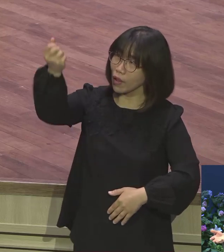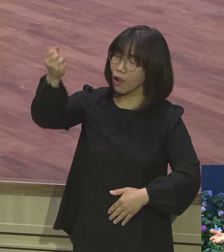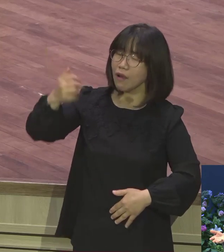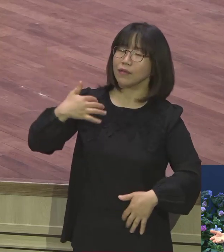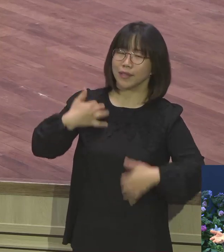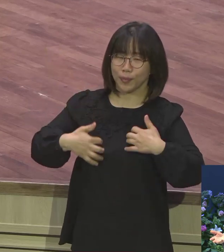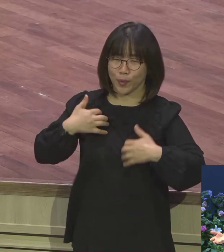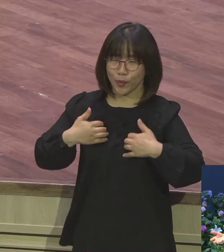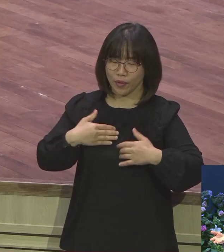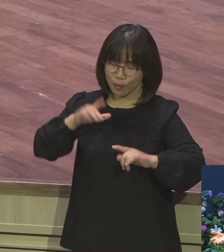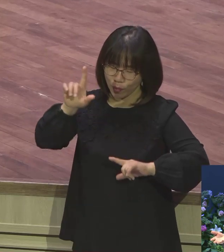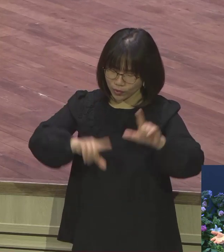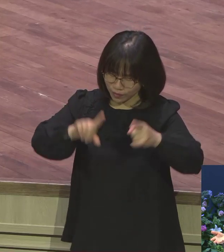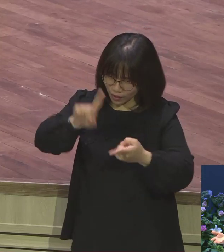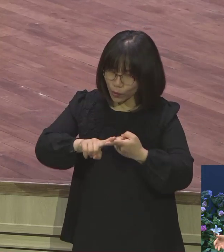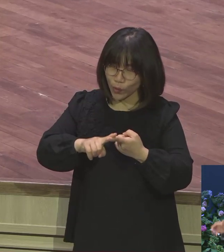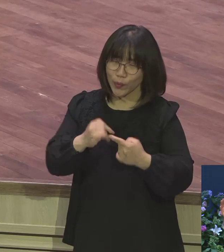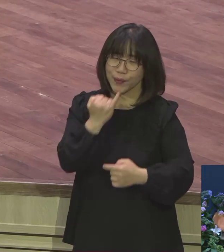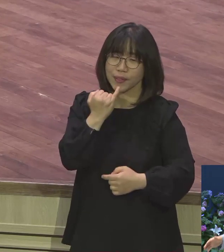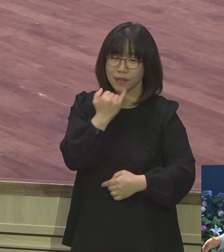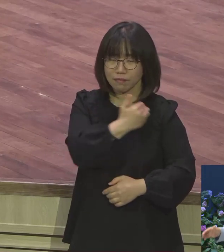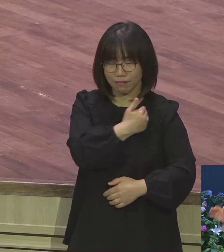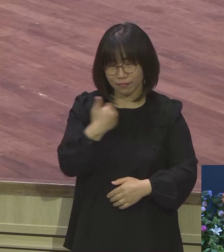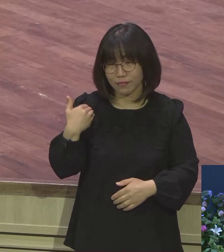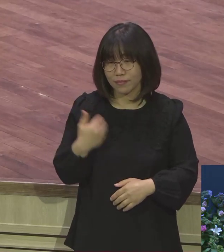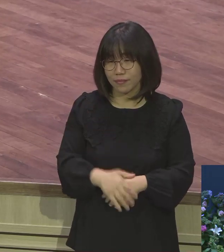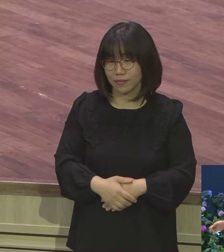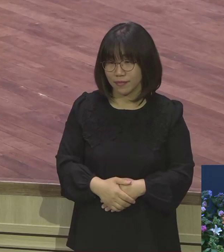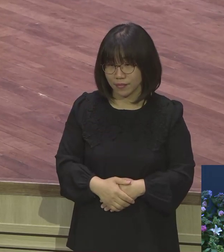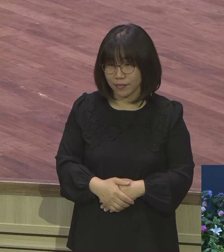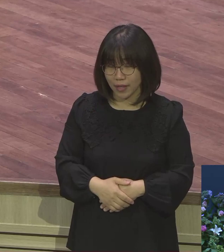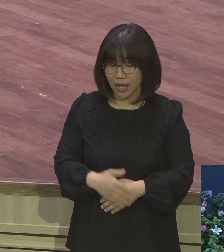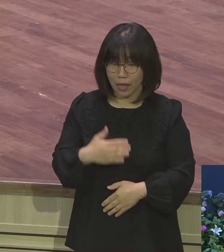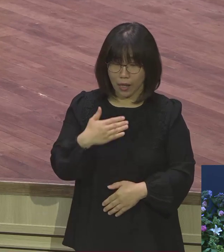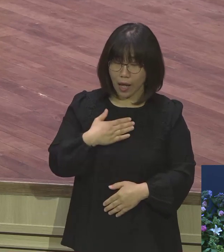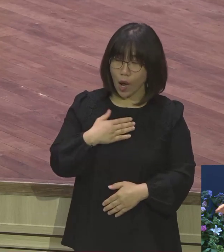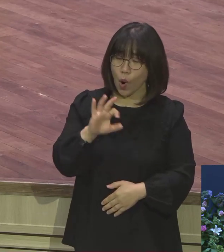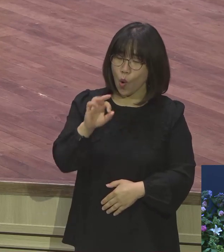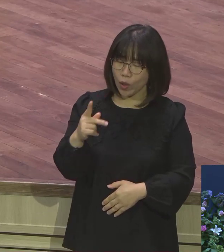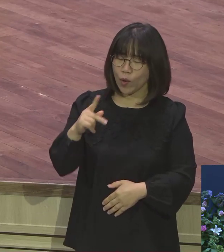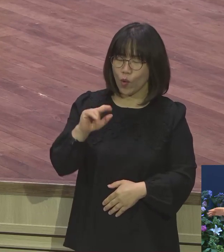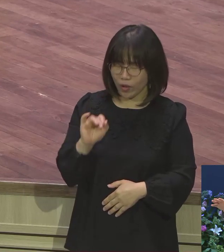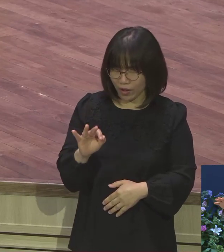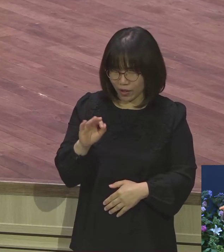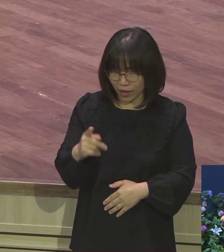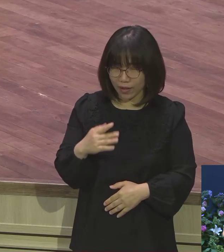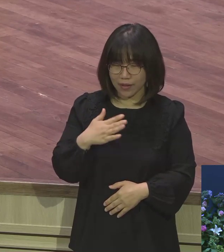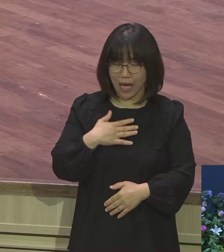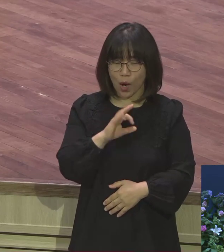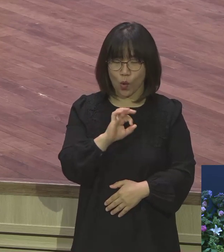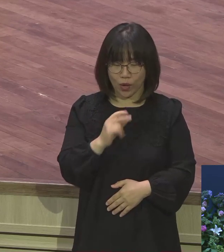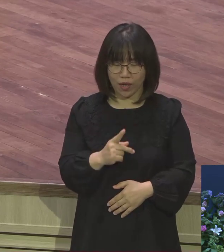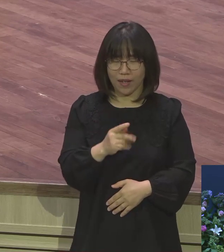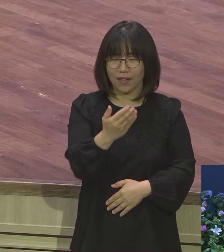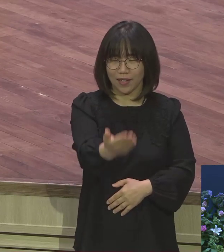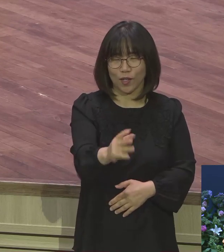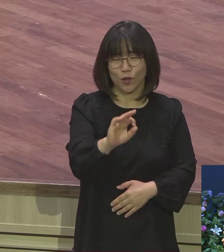복음이잖아요. 복음 공동체 이래도 오케이 저래도 오케이 I'm okay I'm okay LRs okay 얼마나